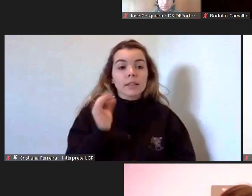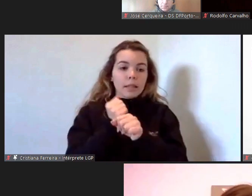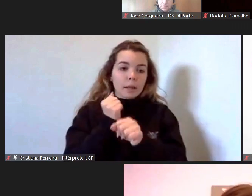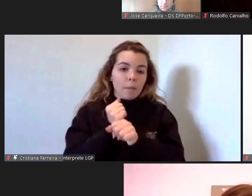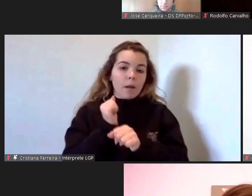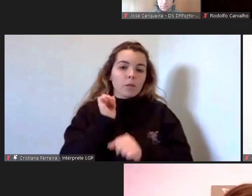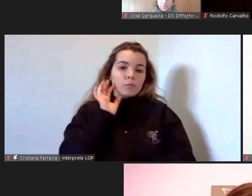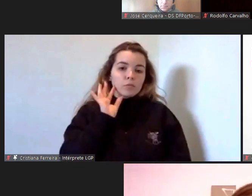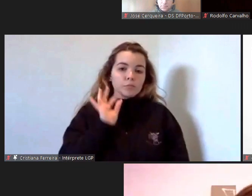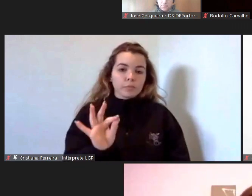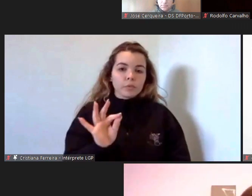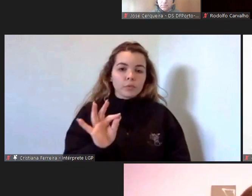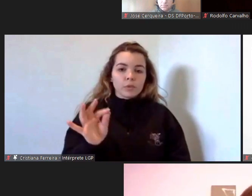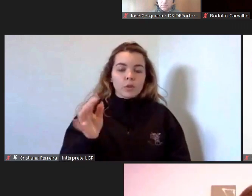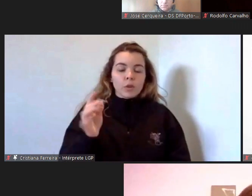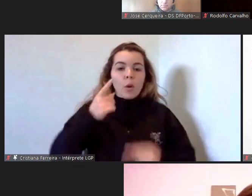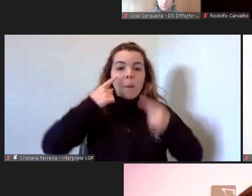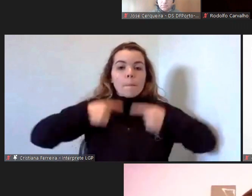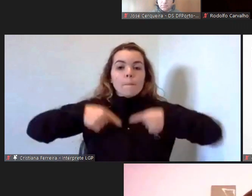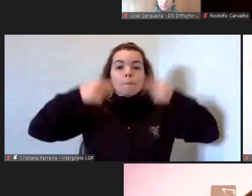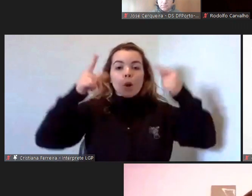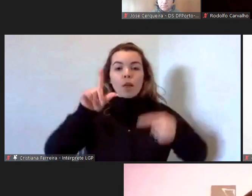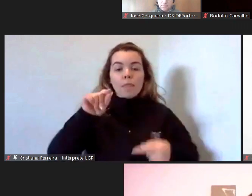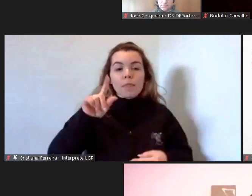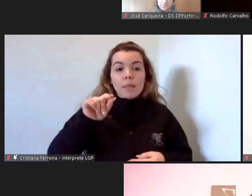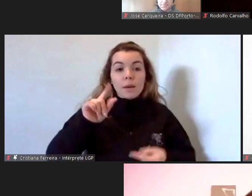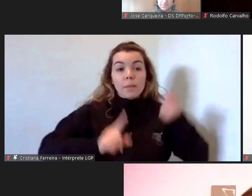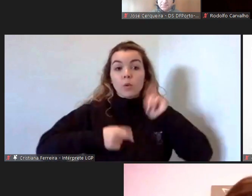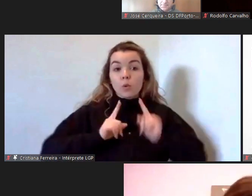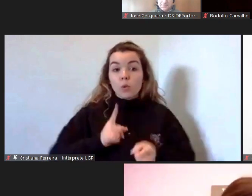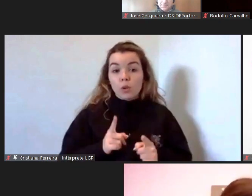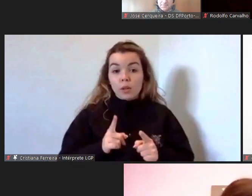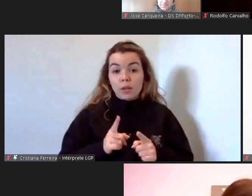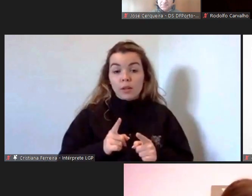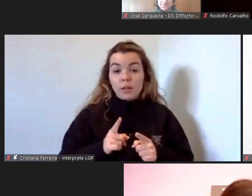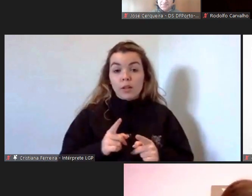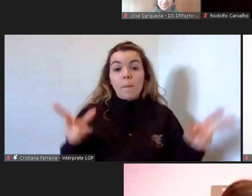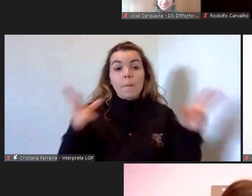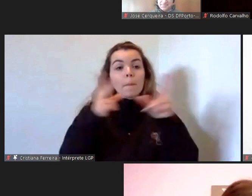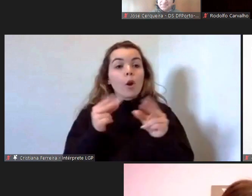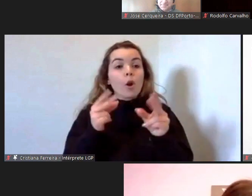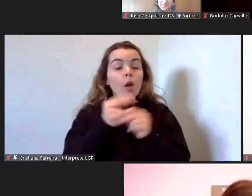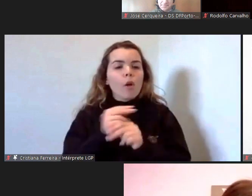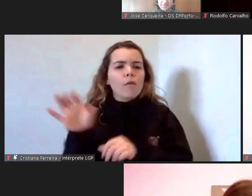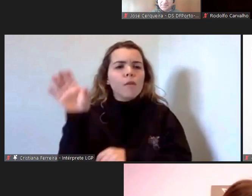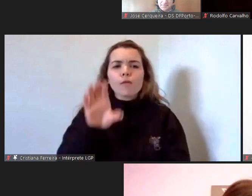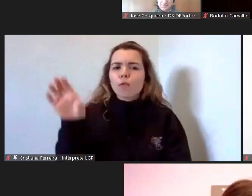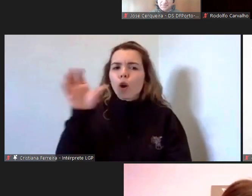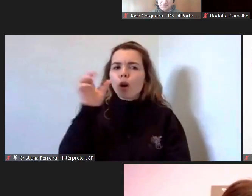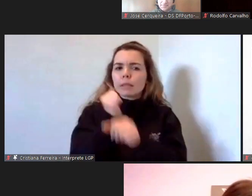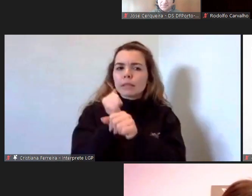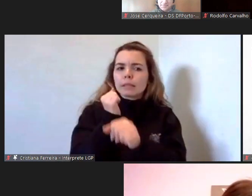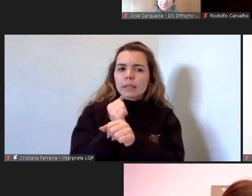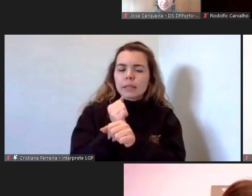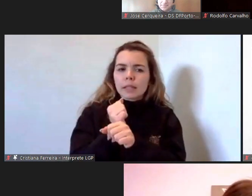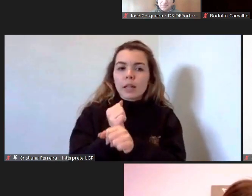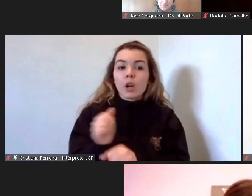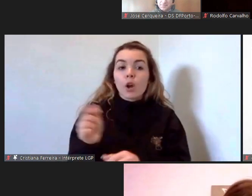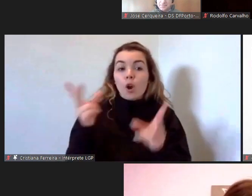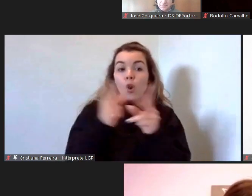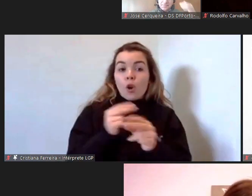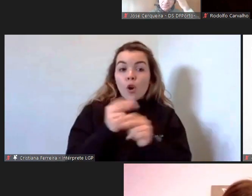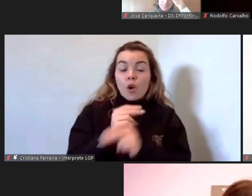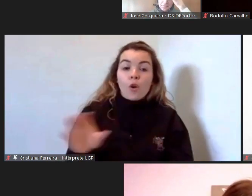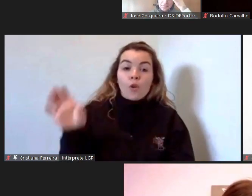nos mostra também que há uma nova forma de trabalhar há uma nova forma de nos